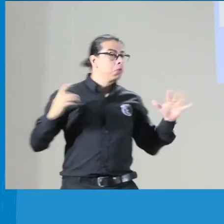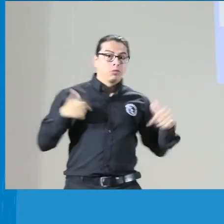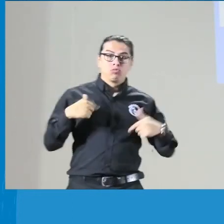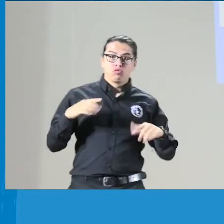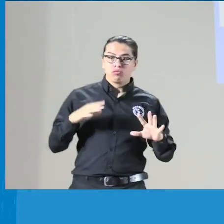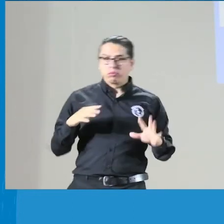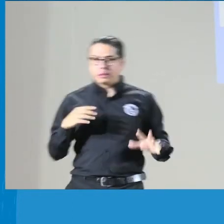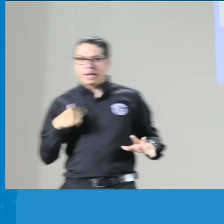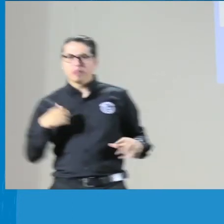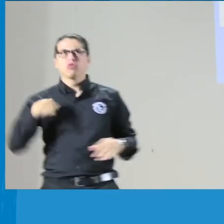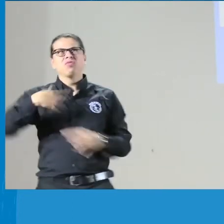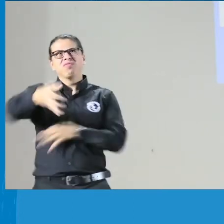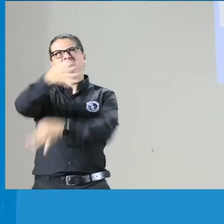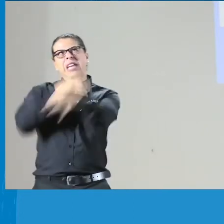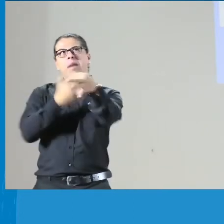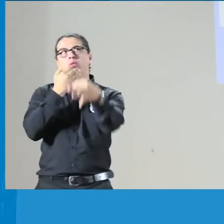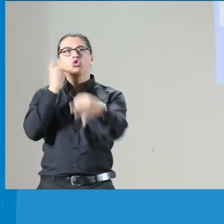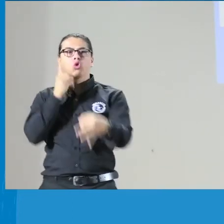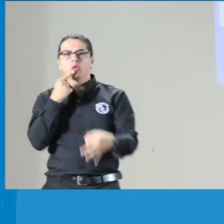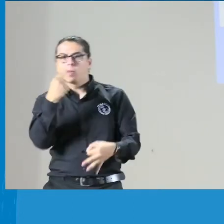Ya se hicieron todos los elementos logísticos.